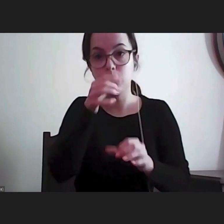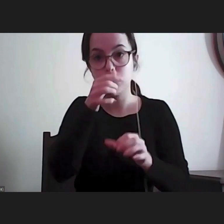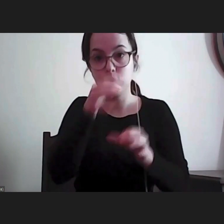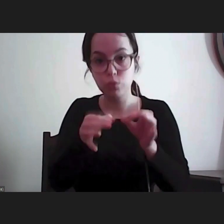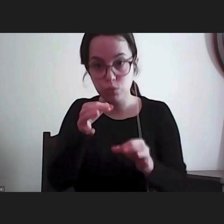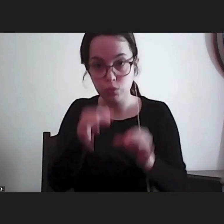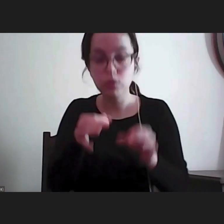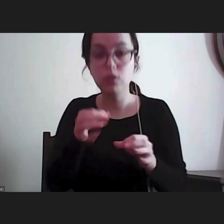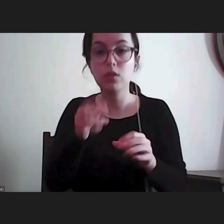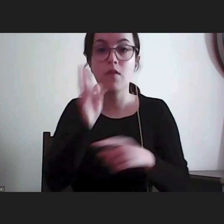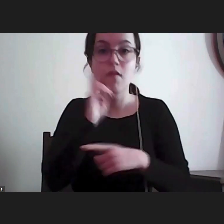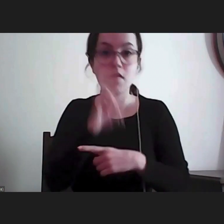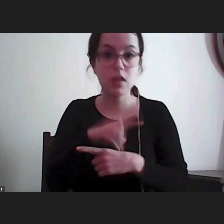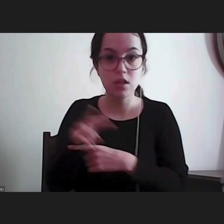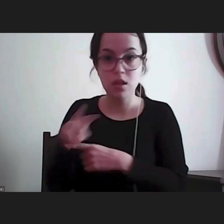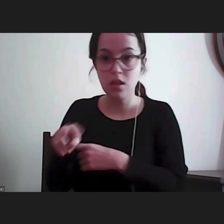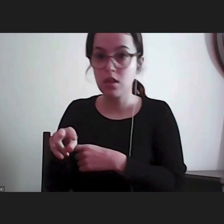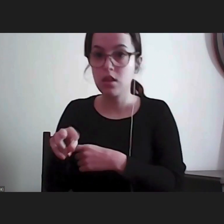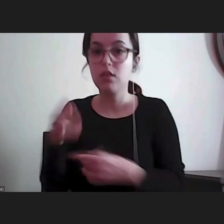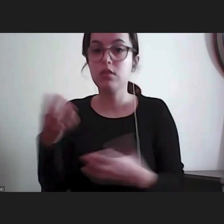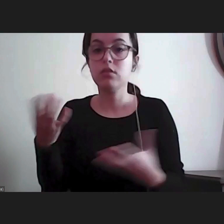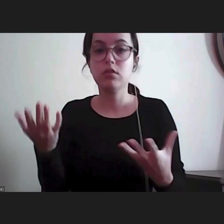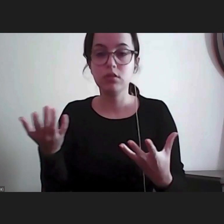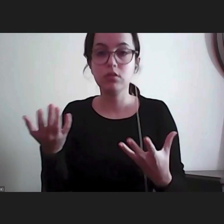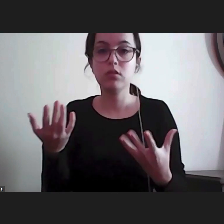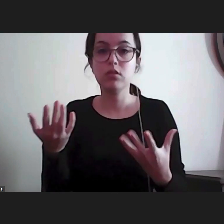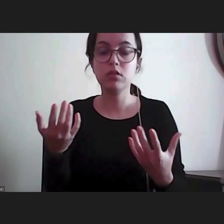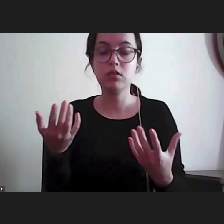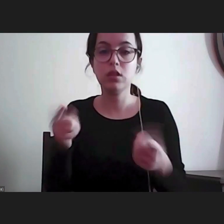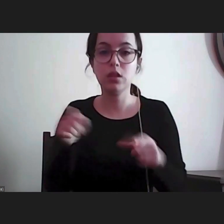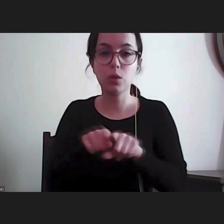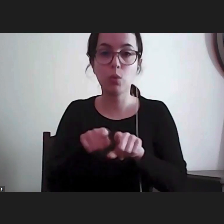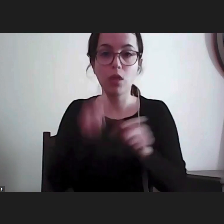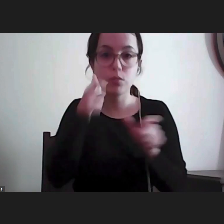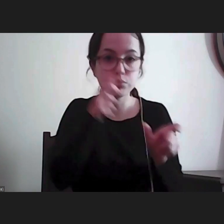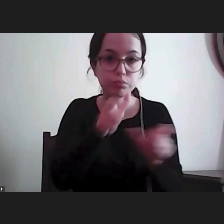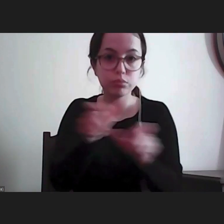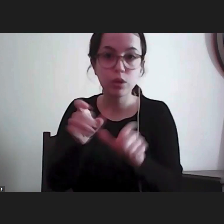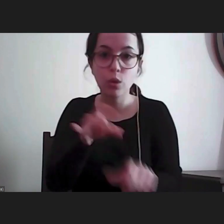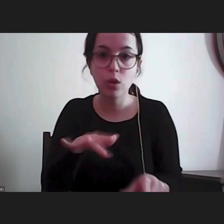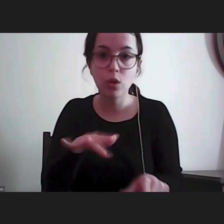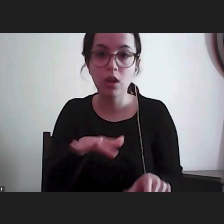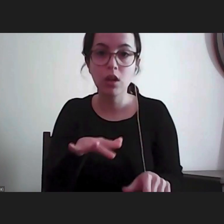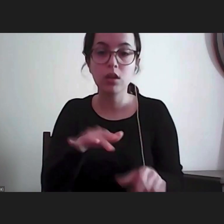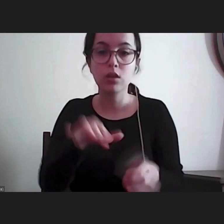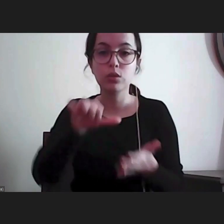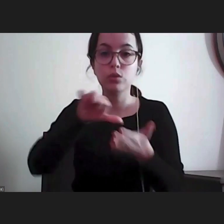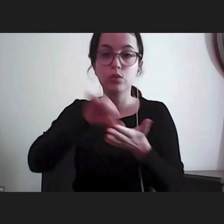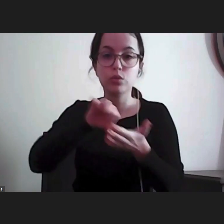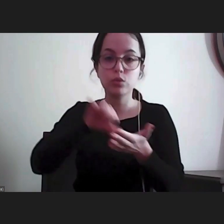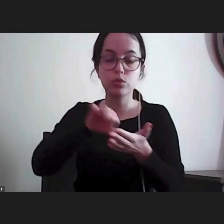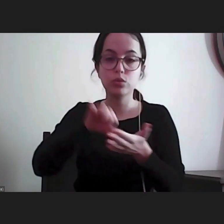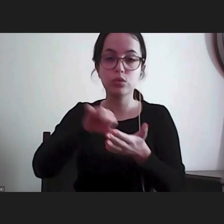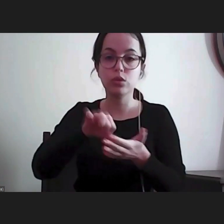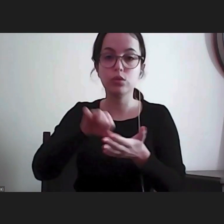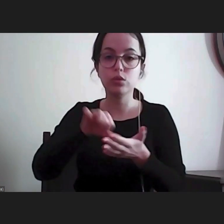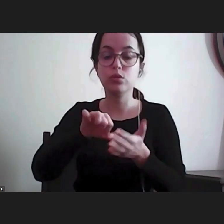visitas e inspeções a locais como os Centros Tutelares Educativos,